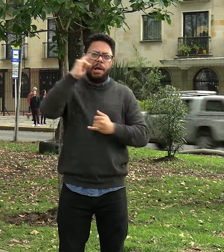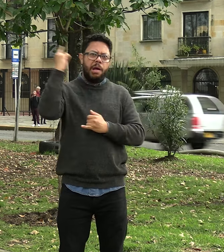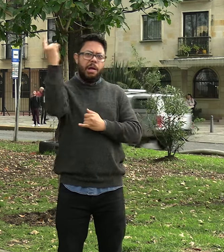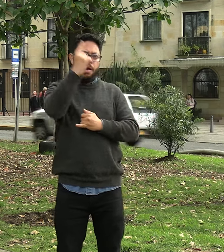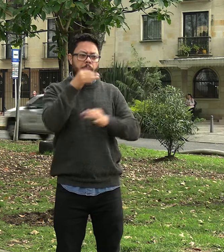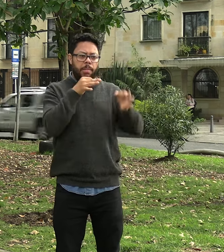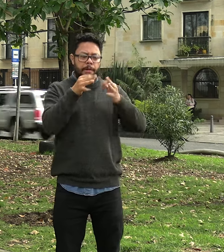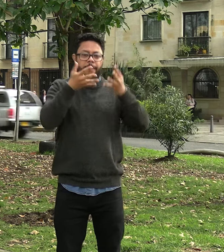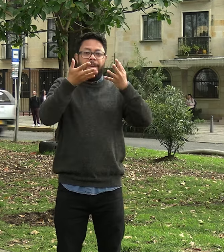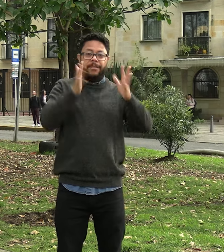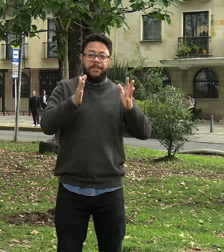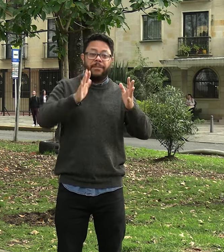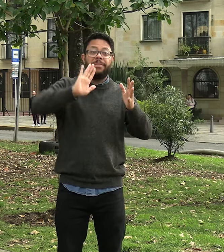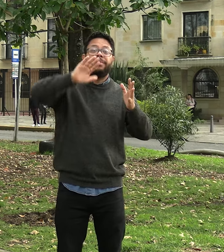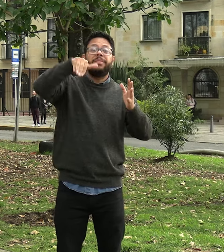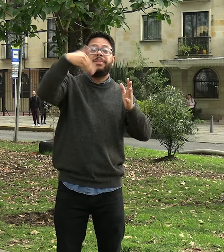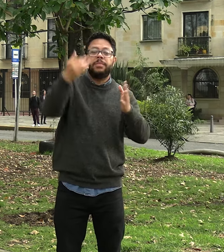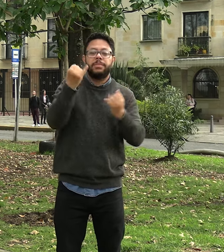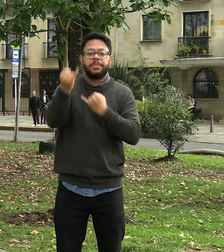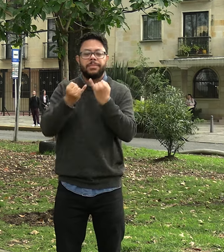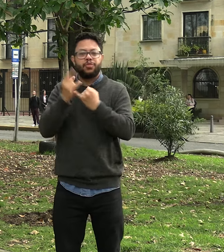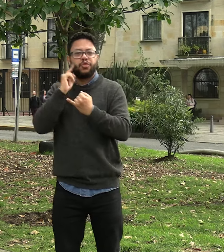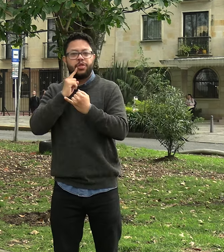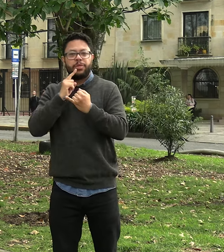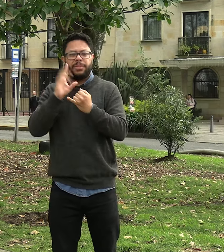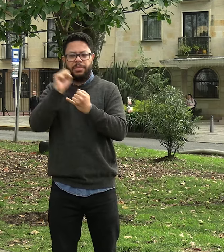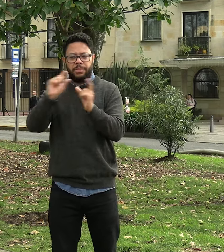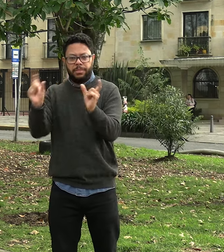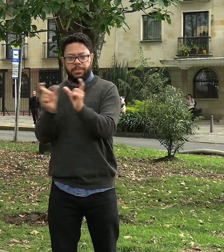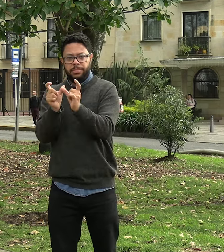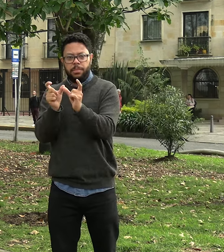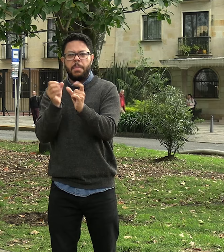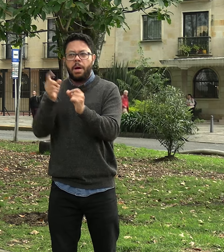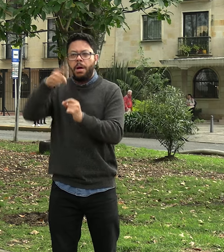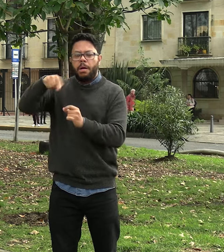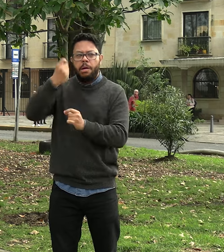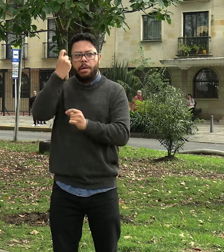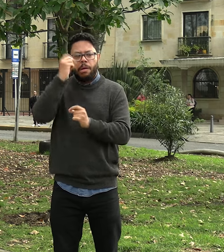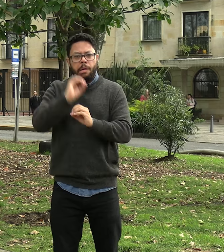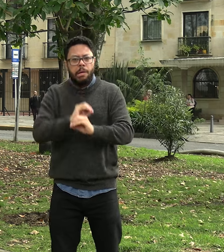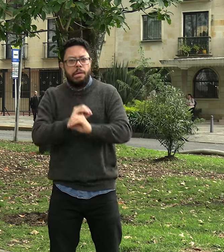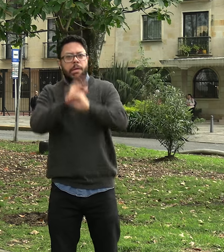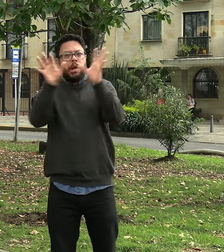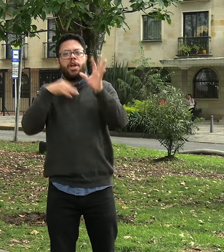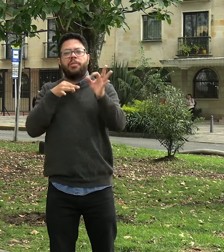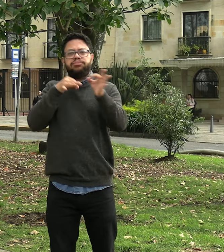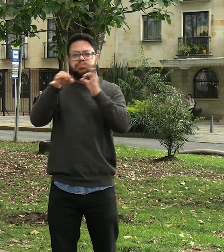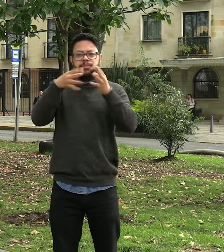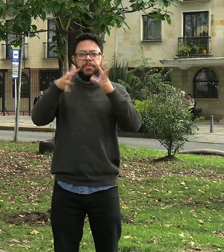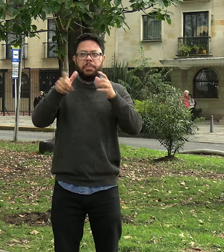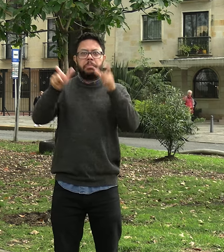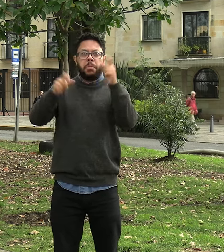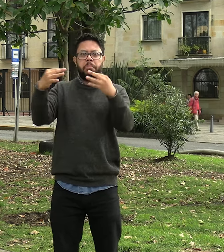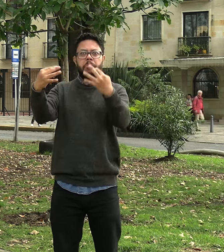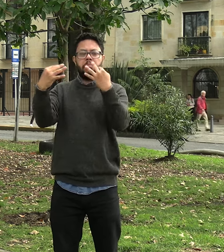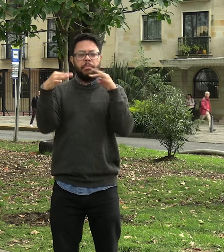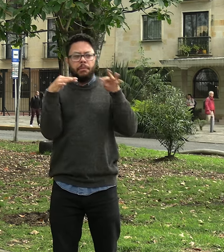conceptos de identidad en primera instancia y posterior ligado a las personas sordas para tener una claridad de estos conceptos.